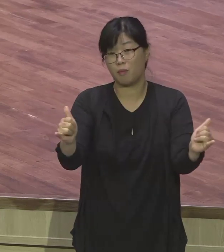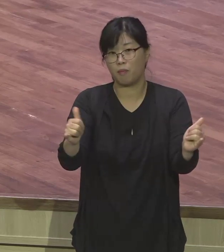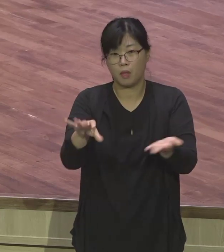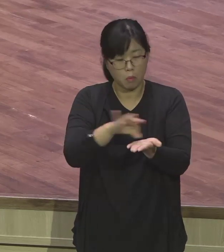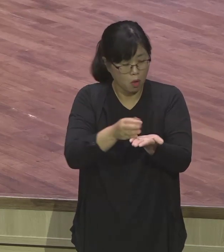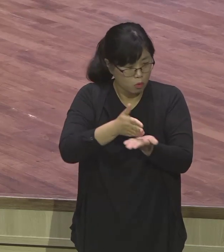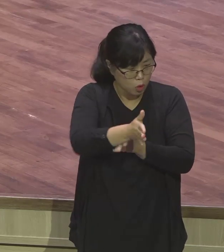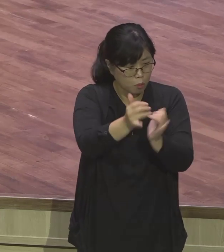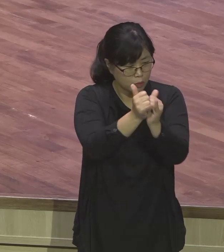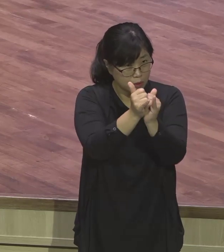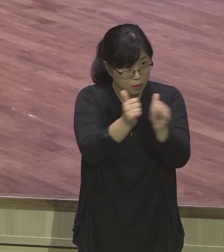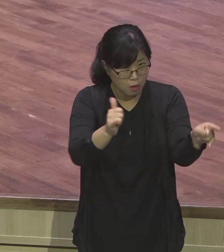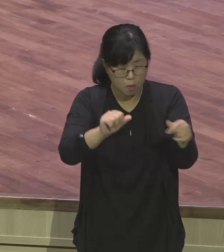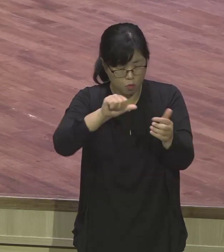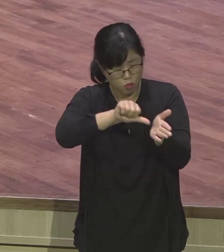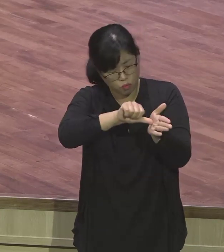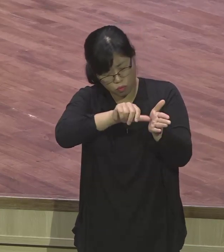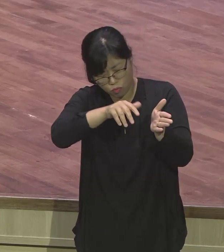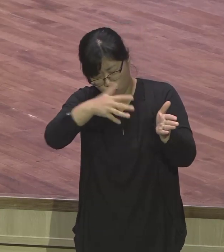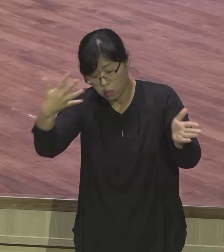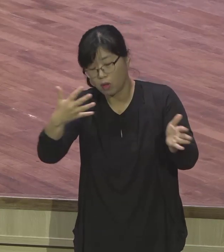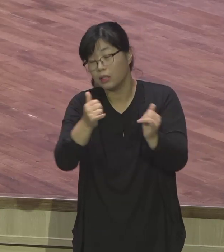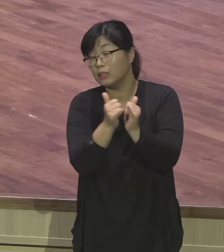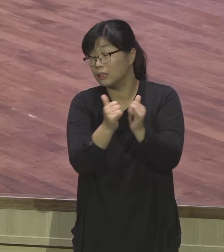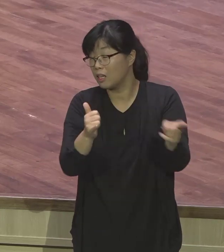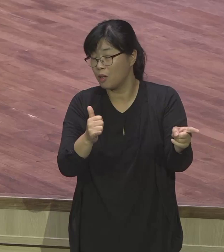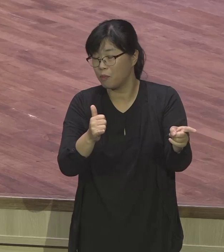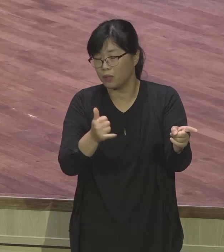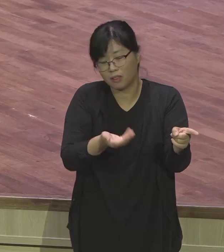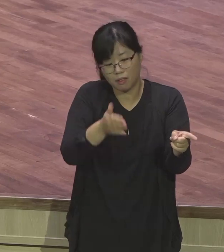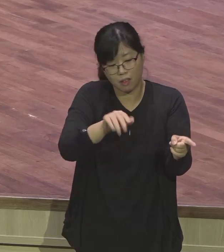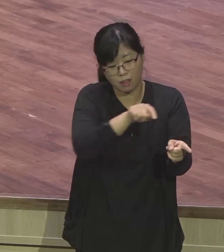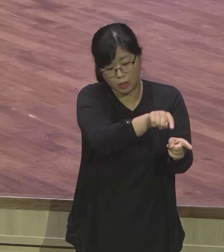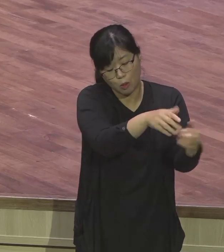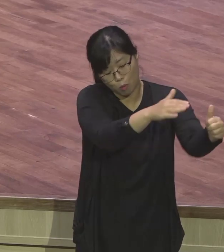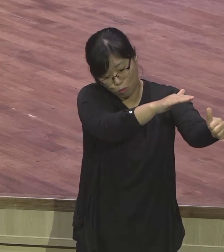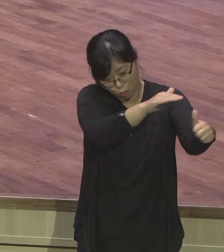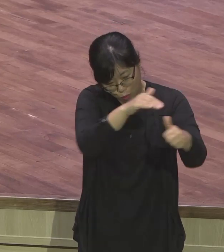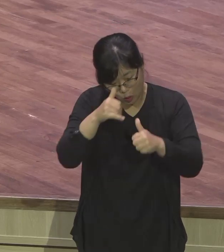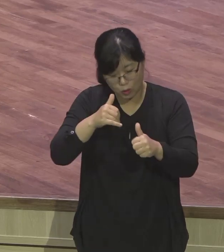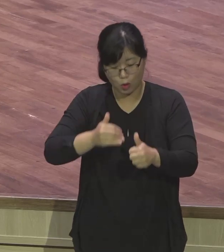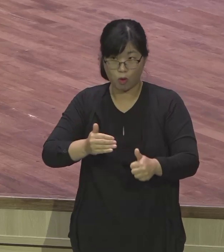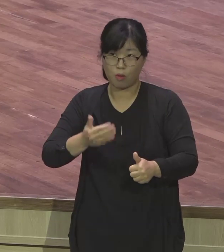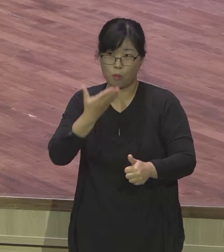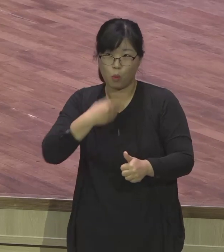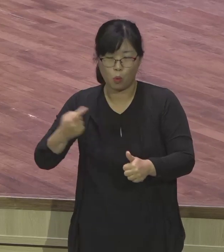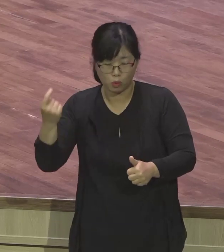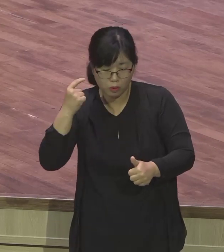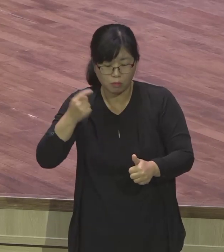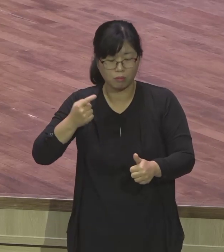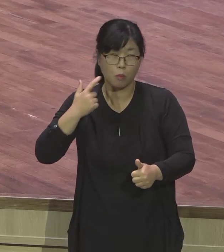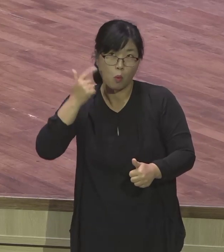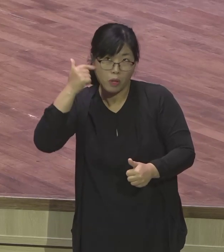말이에요. RU를 해서 공부해서 어디 갔냐, 한국 게 안 옵니다. 미국 게 들어가요. 미국 사람이, 거기서 다 태어났으니까,